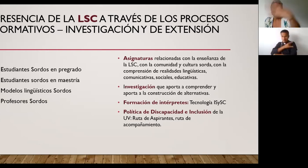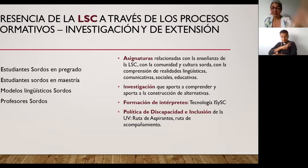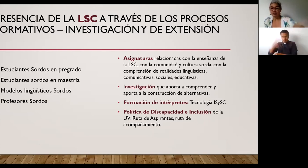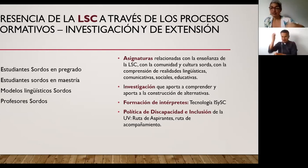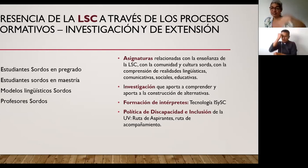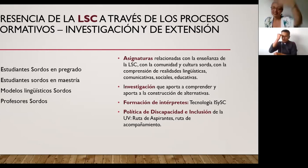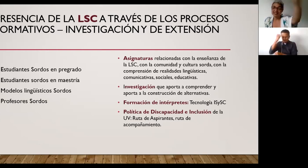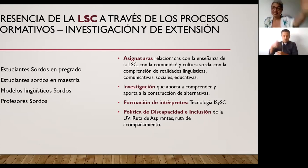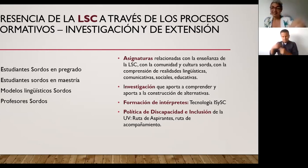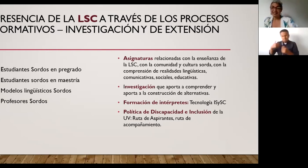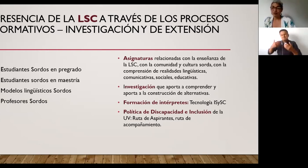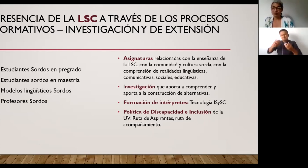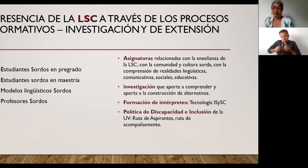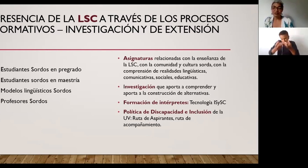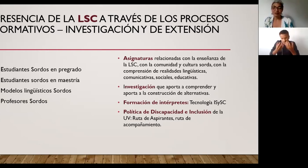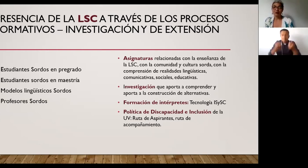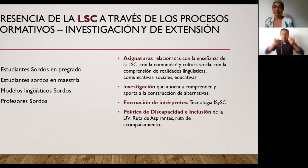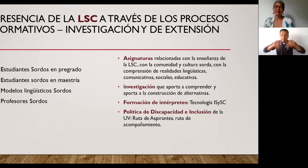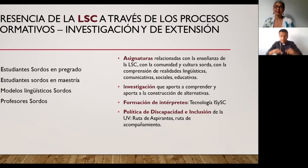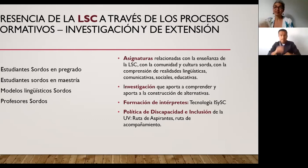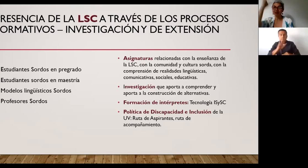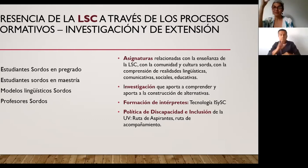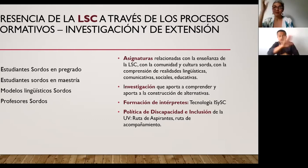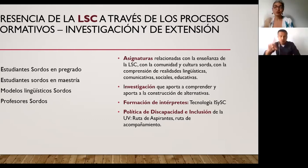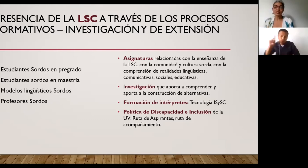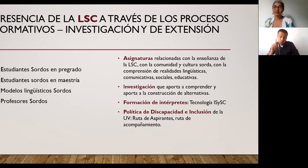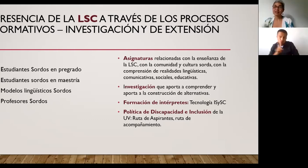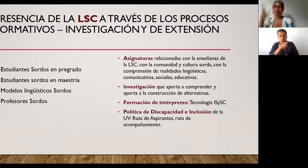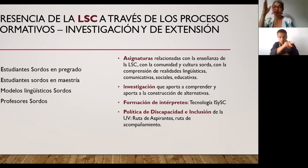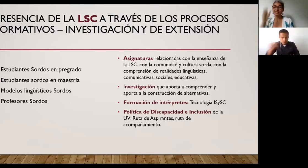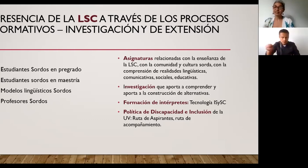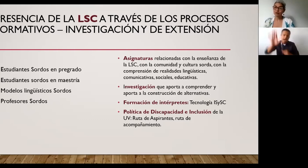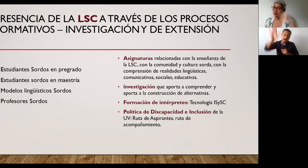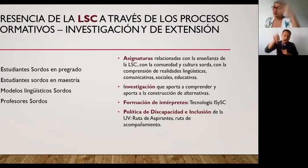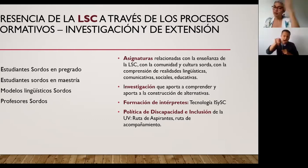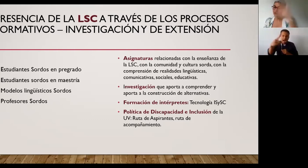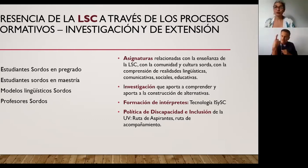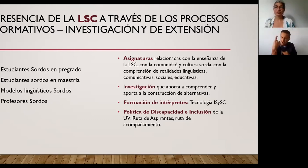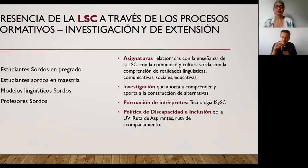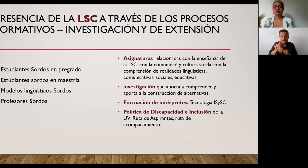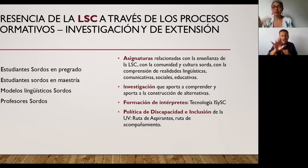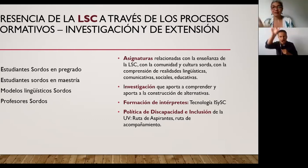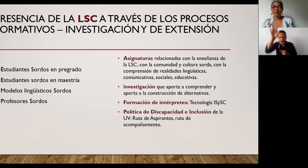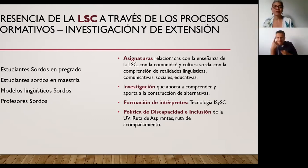que ustedes que les dé la voz ustedes podrán decir Mónica te faltó decir esto también hemos hecho esto también ha pasado